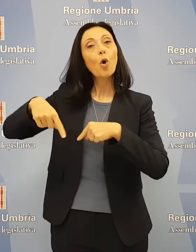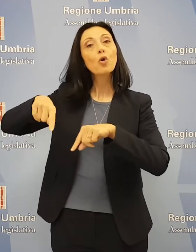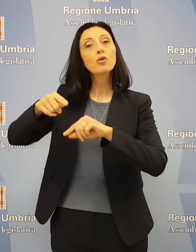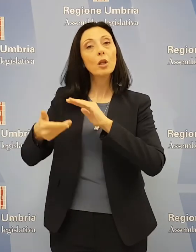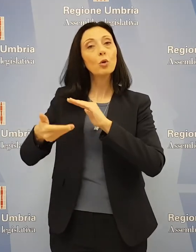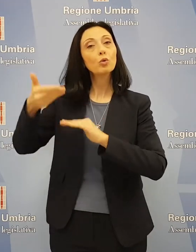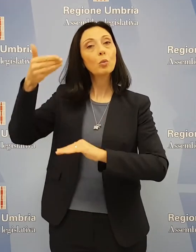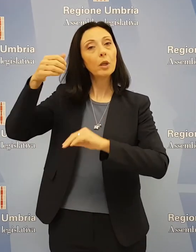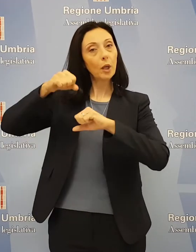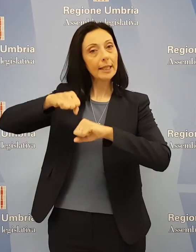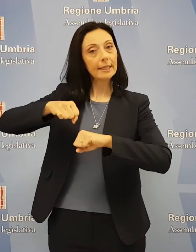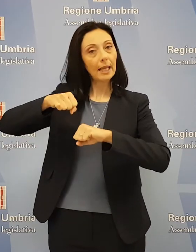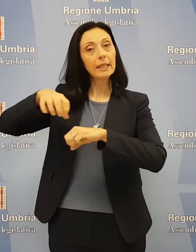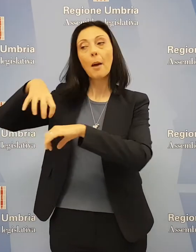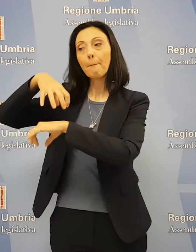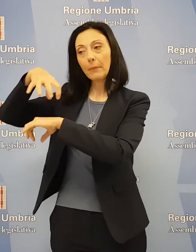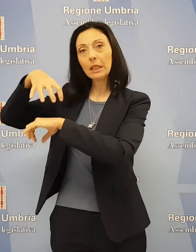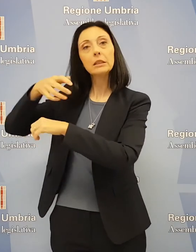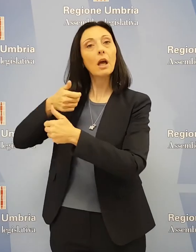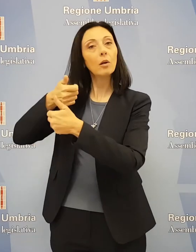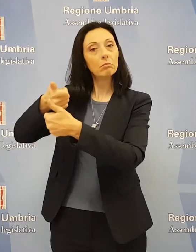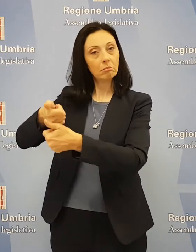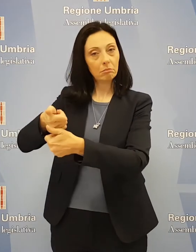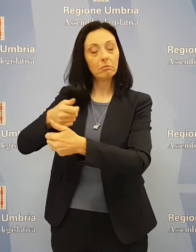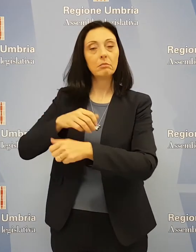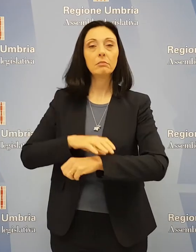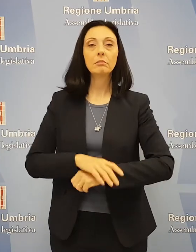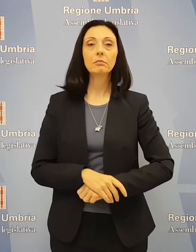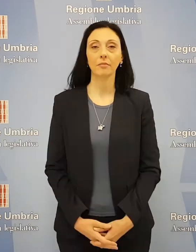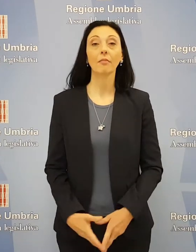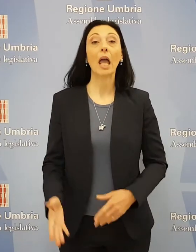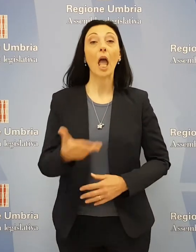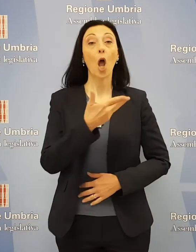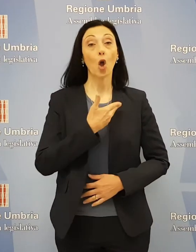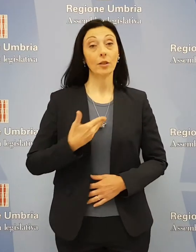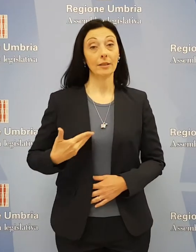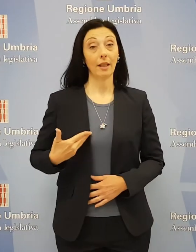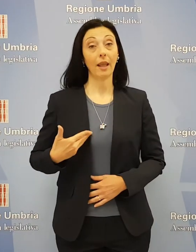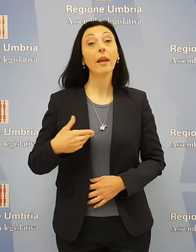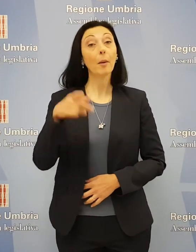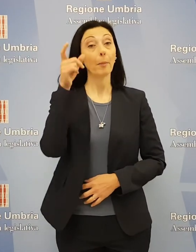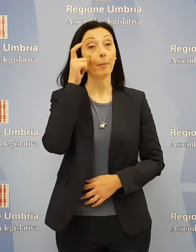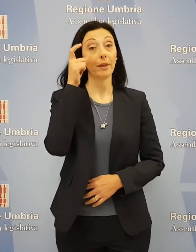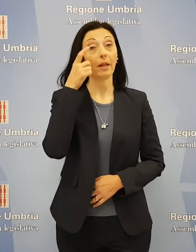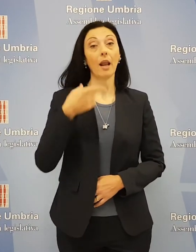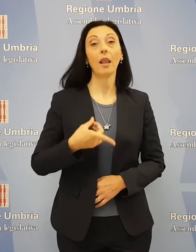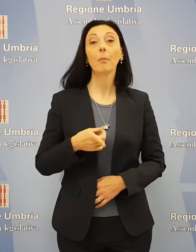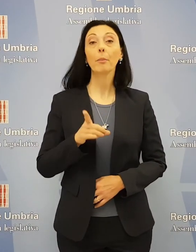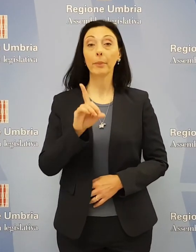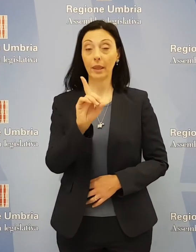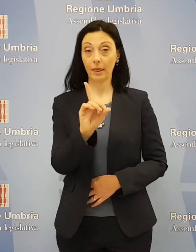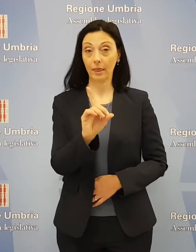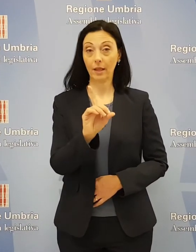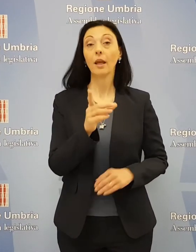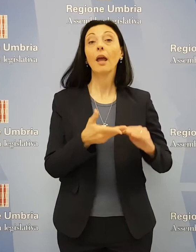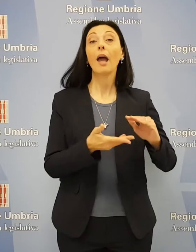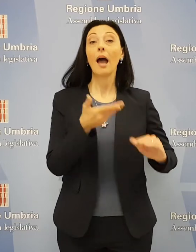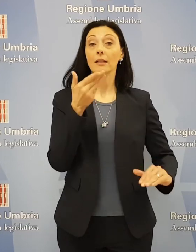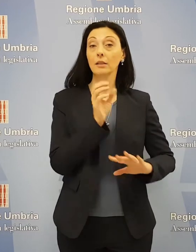Consiglio Superiore della Sanità e dal Ministero. Il consigliere Michele Bettarelli, Partito Democratico, ha interrogato l